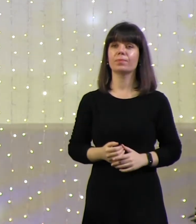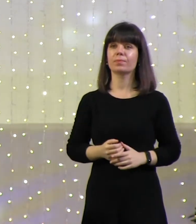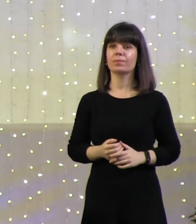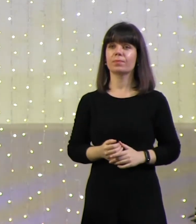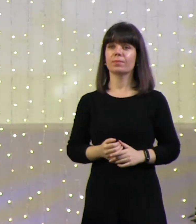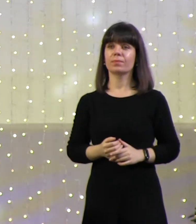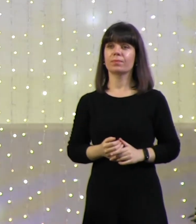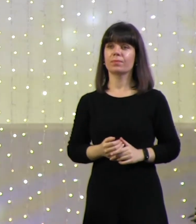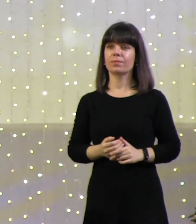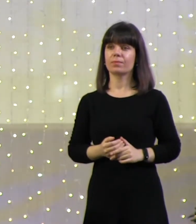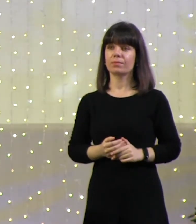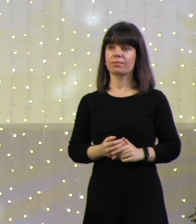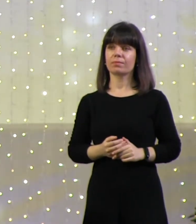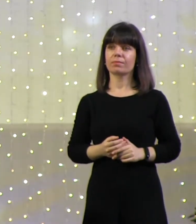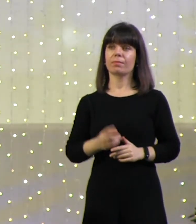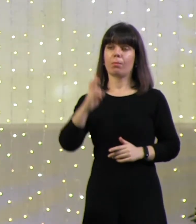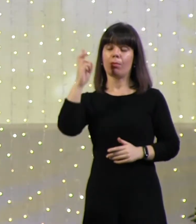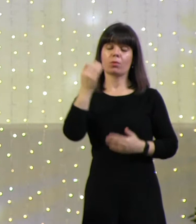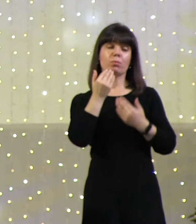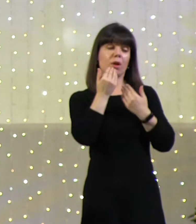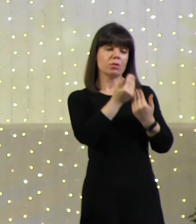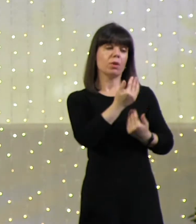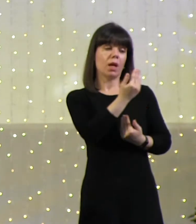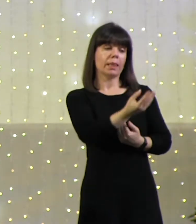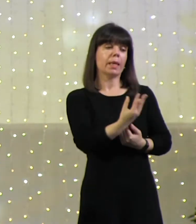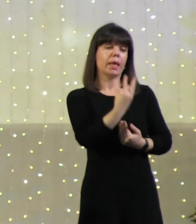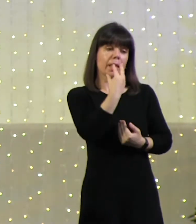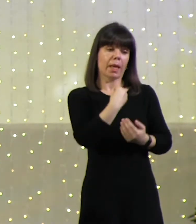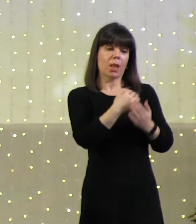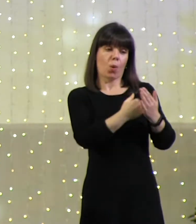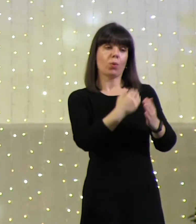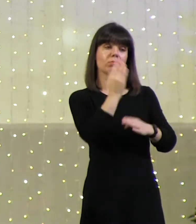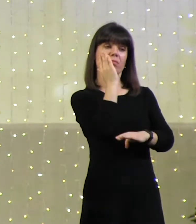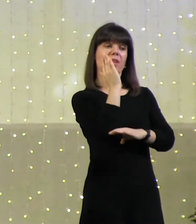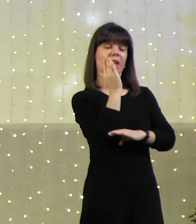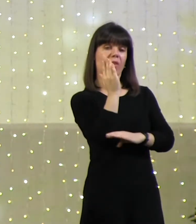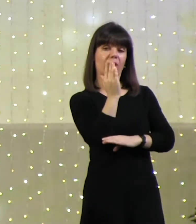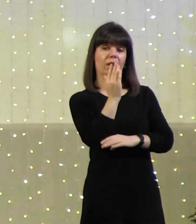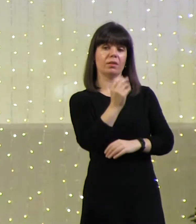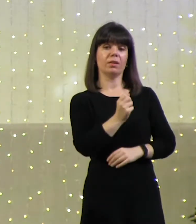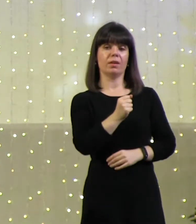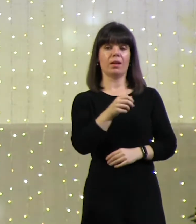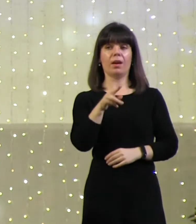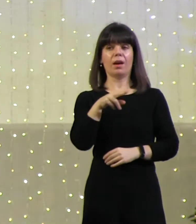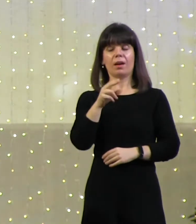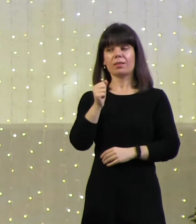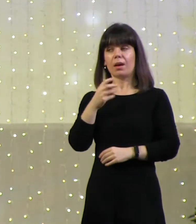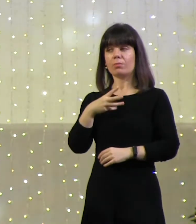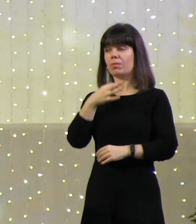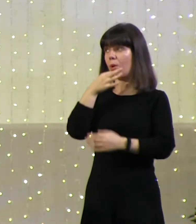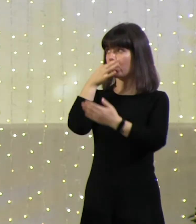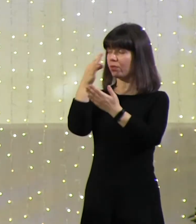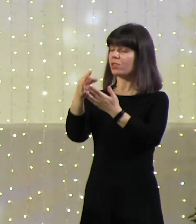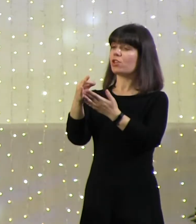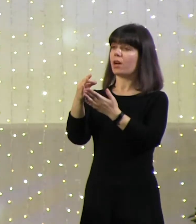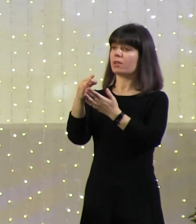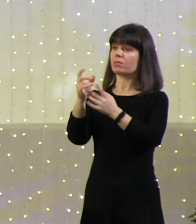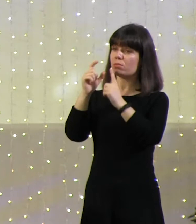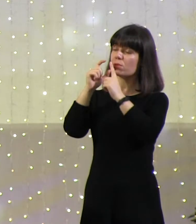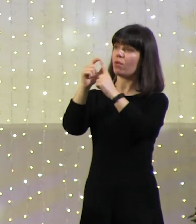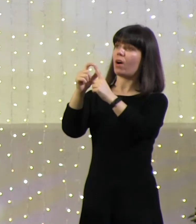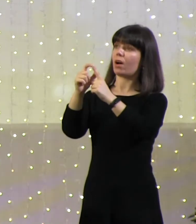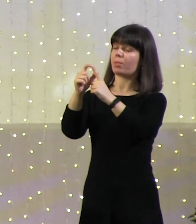Не ел ли ты от дерева? И Адам ему отвечает. Как они общаются? Словами.